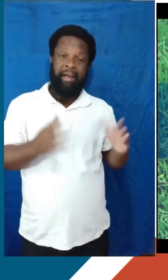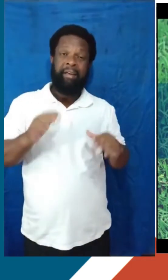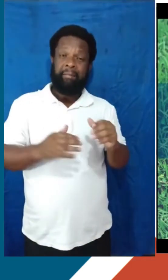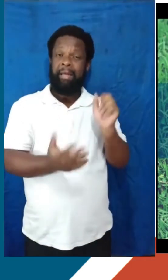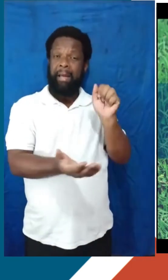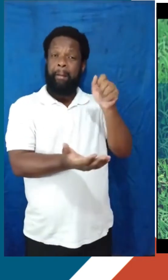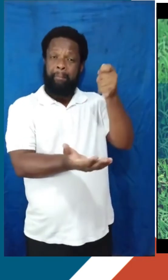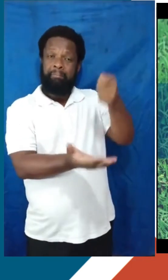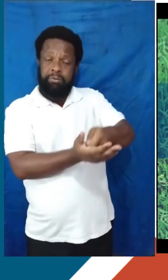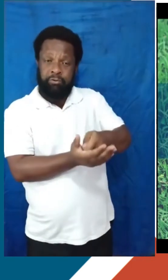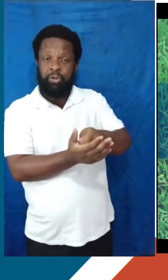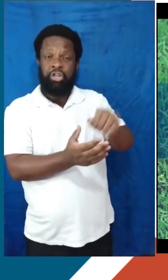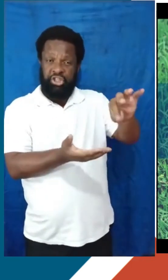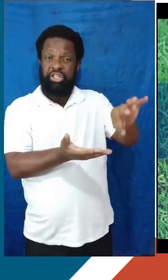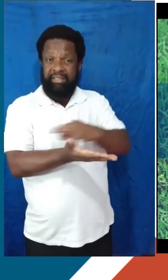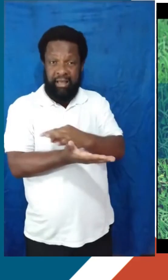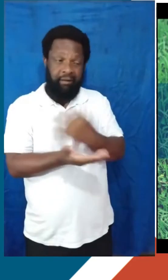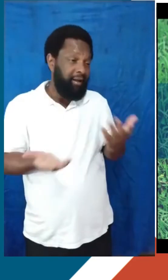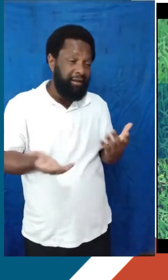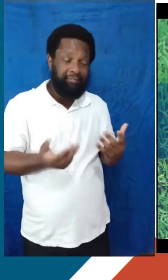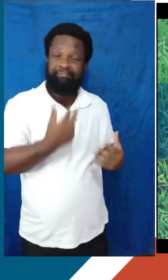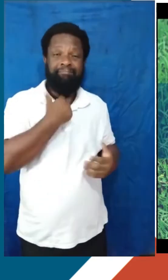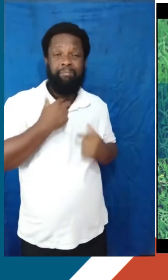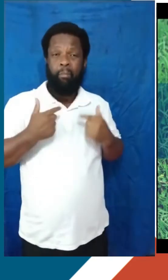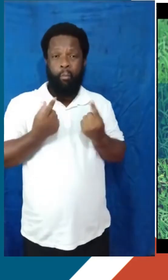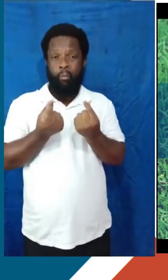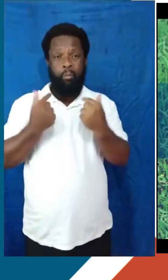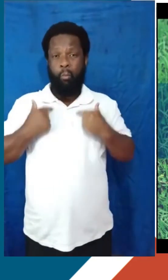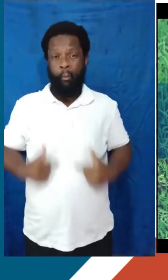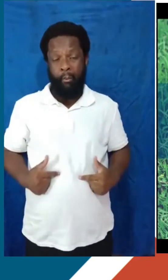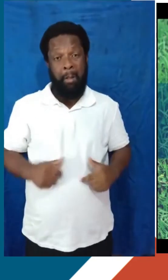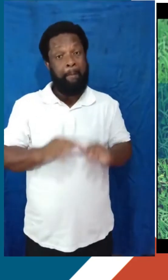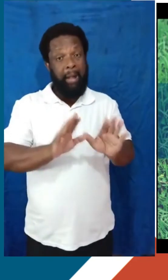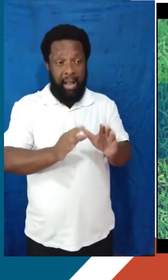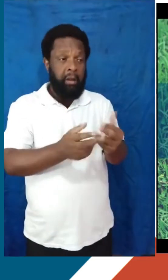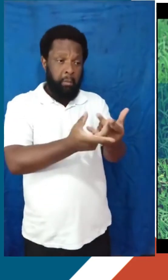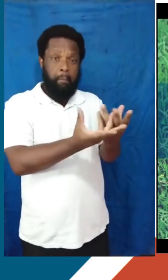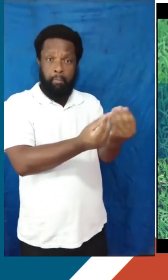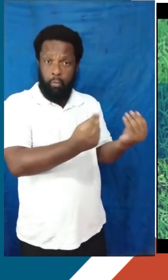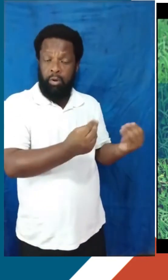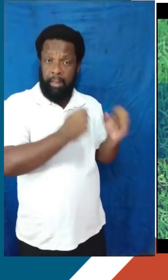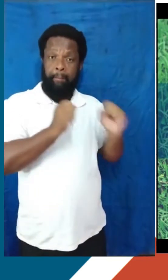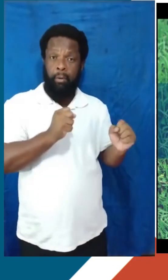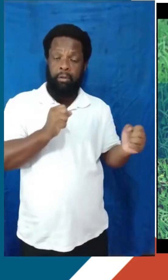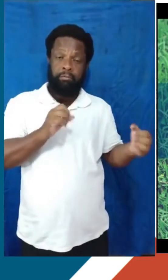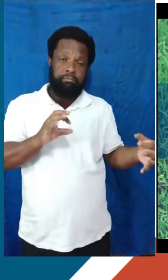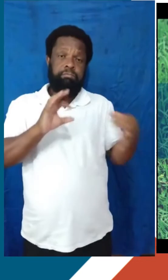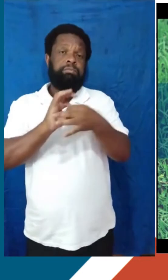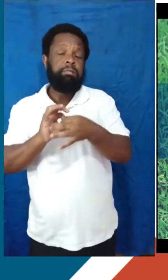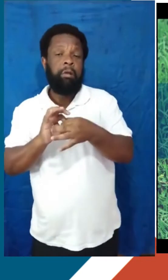taxa de inscrição também acaba deixando elas inviáveis, mas muitas delas têm buscado, né, mecanismos para poder atender